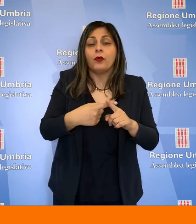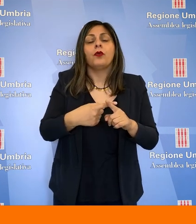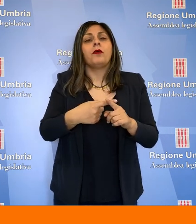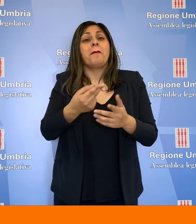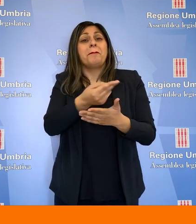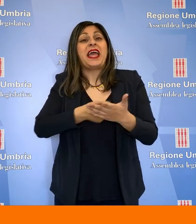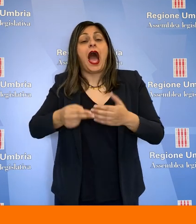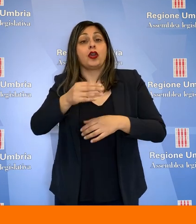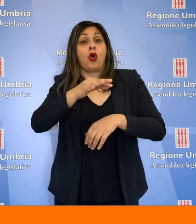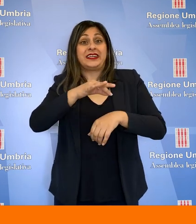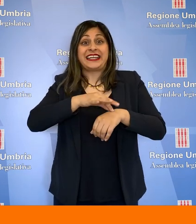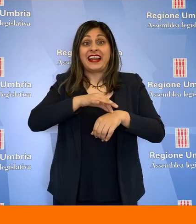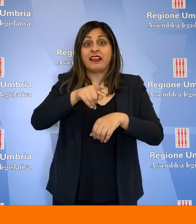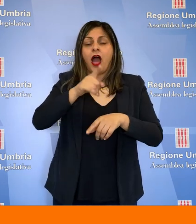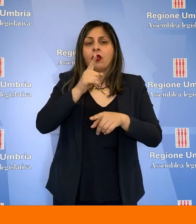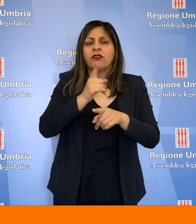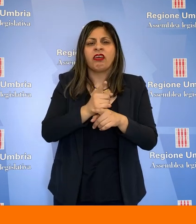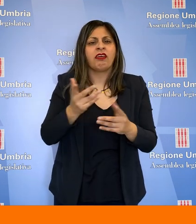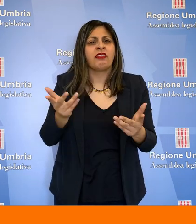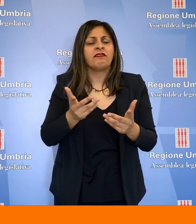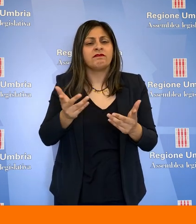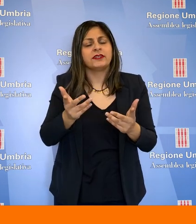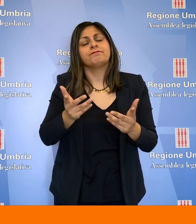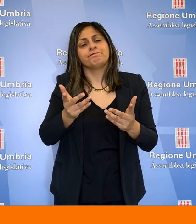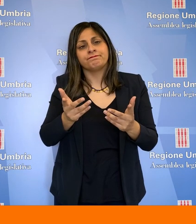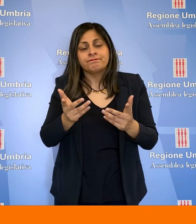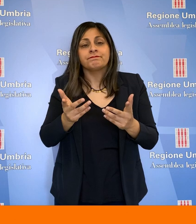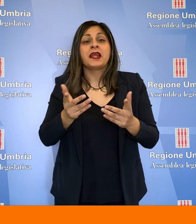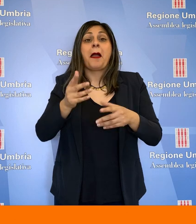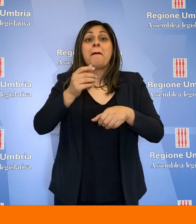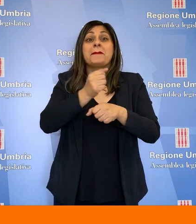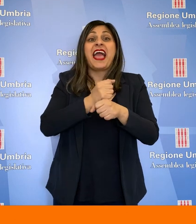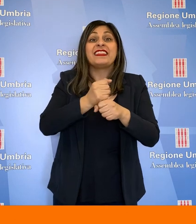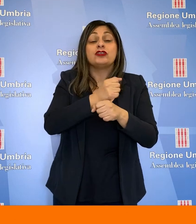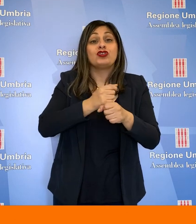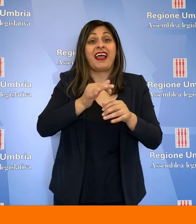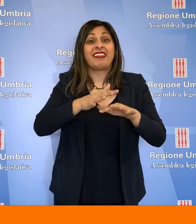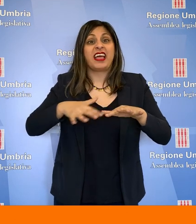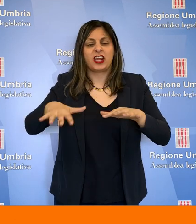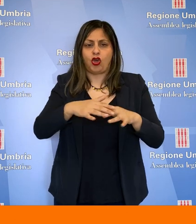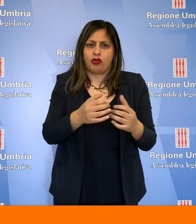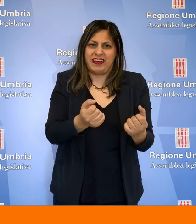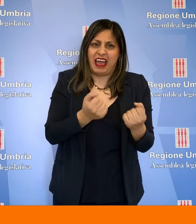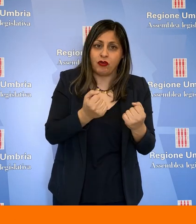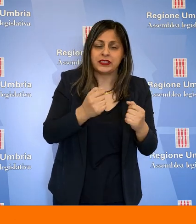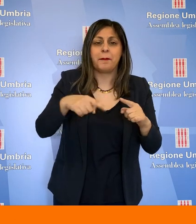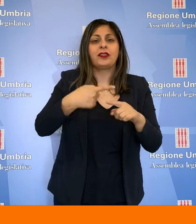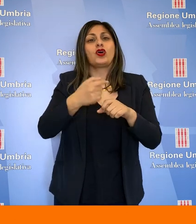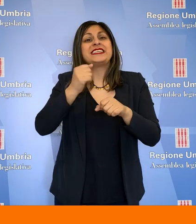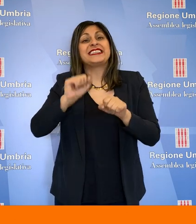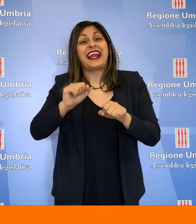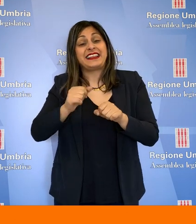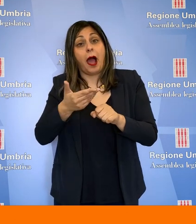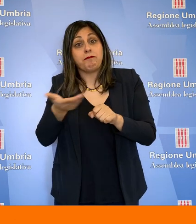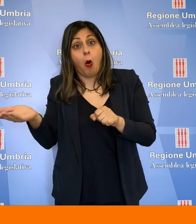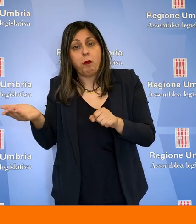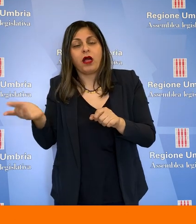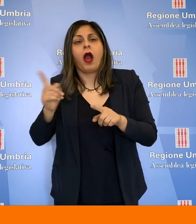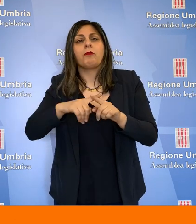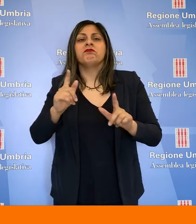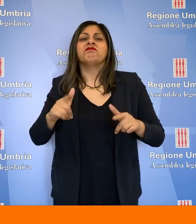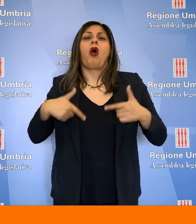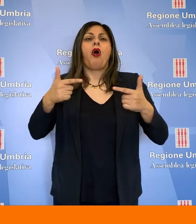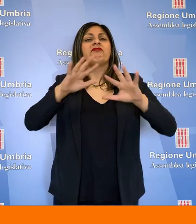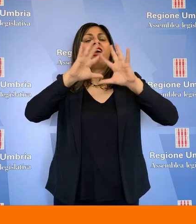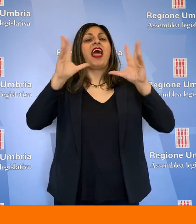territorio, adottare, previa adeguata partecipazione, un piano sanitario che tenga conto della necessità di rafforzare la medicina di territorio, la